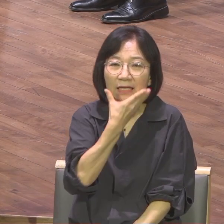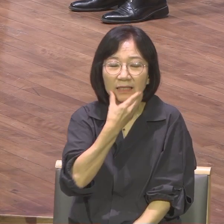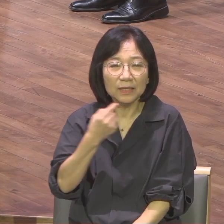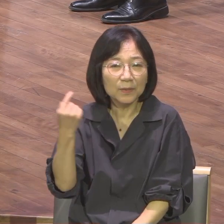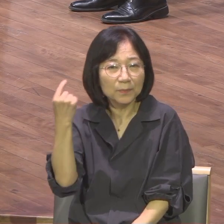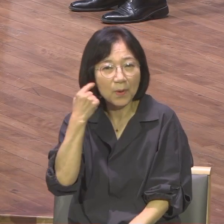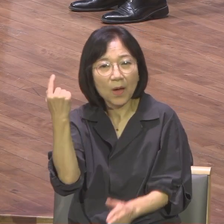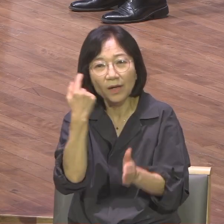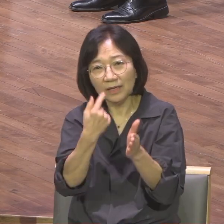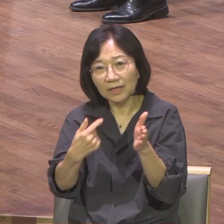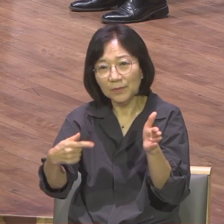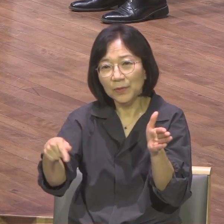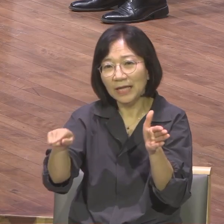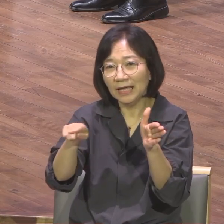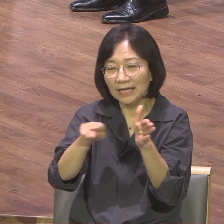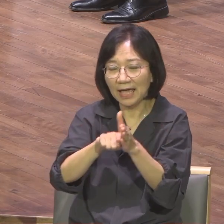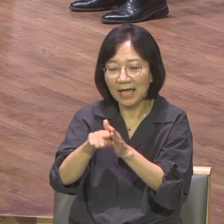우리»olutions